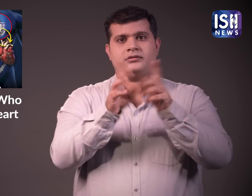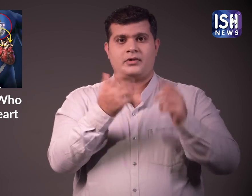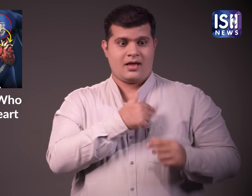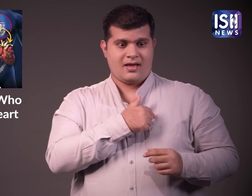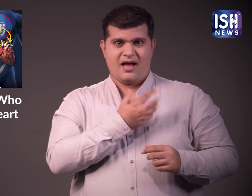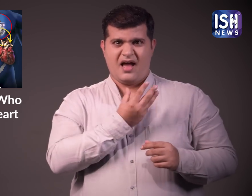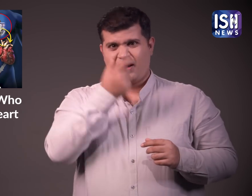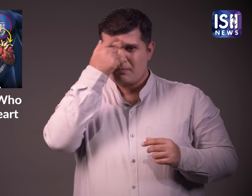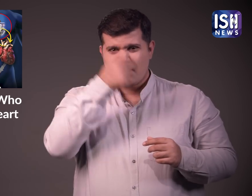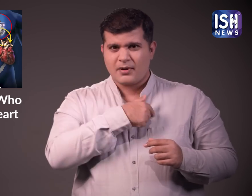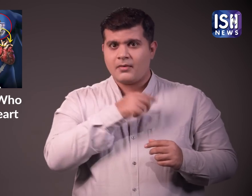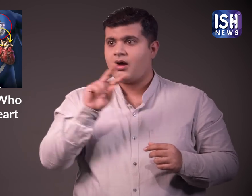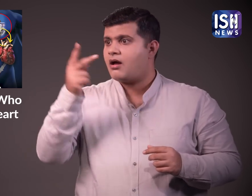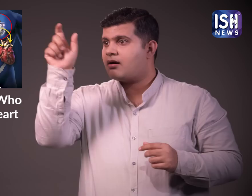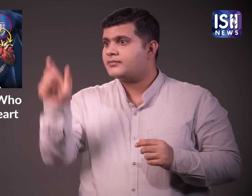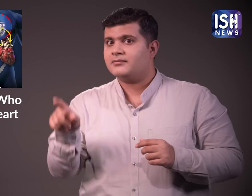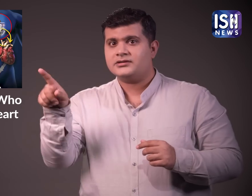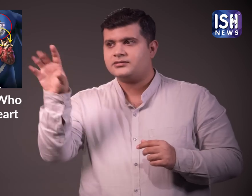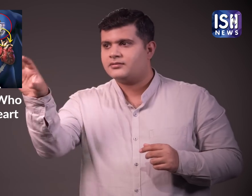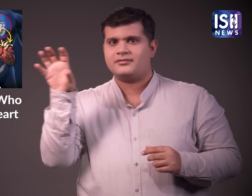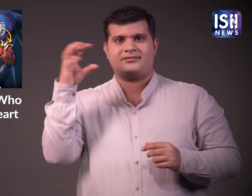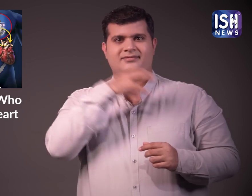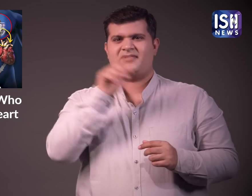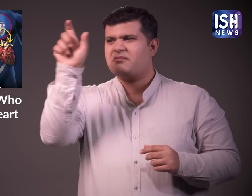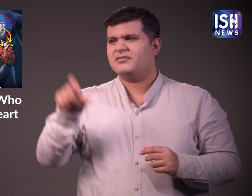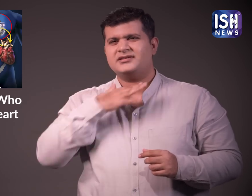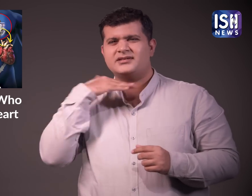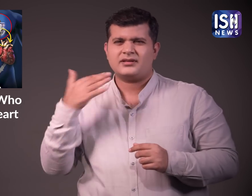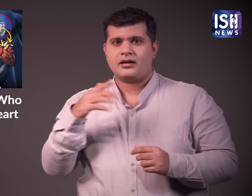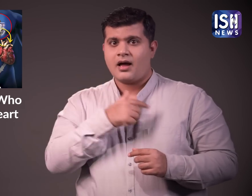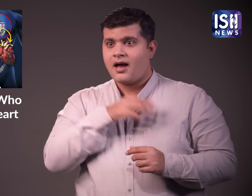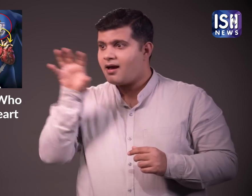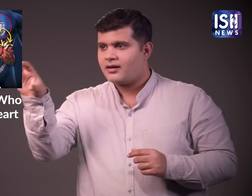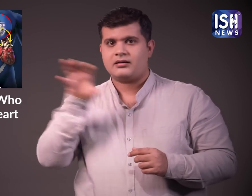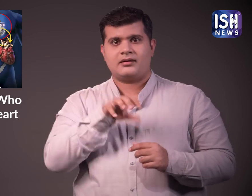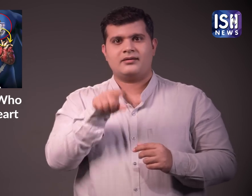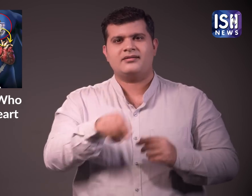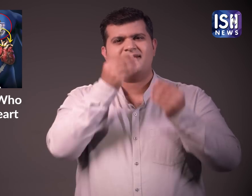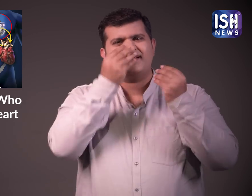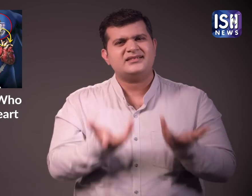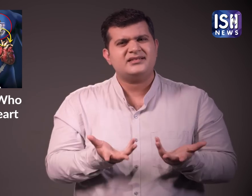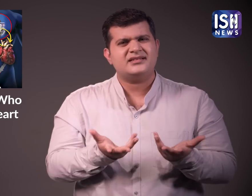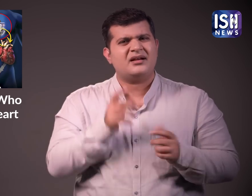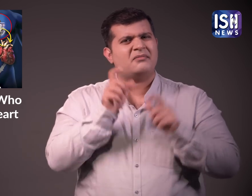यदि आप रुदय संबंधी समस्याओं से पीडित है तो क्या सिर्फ हार्ट ट्रांस्प्लान करवाना आसान नहीं होगा